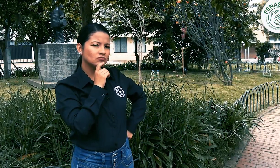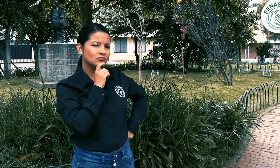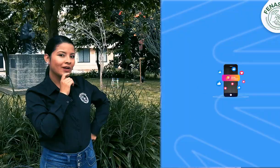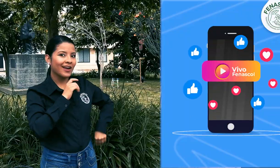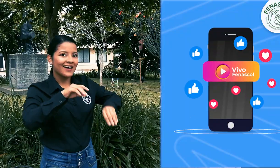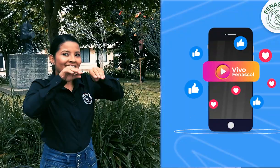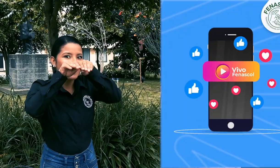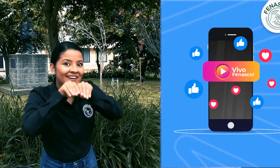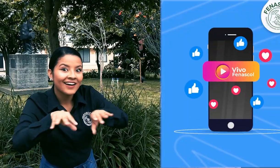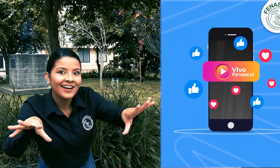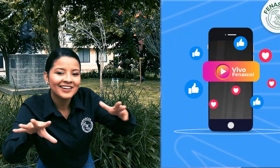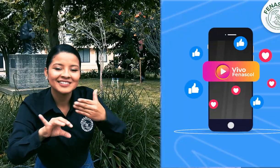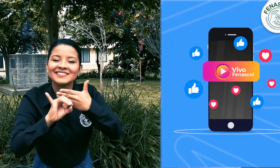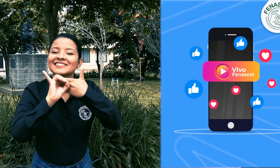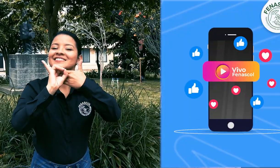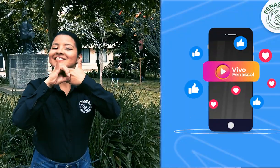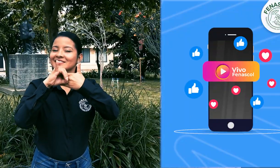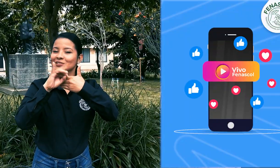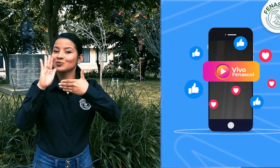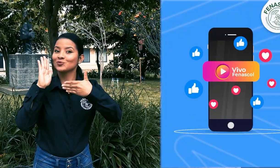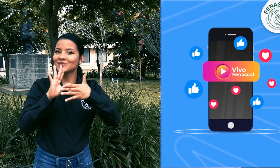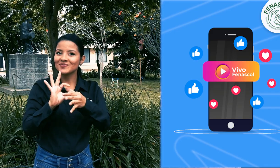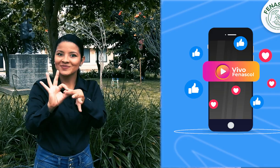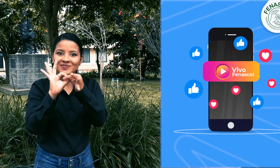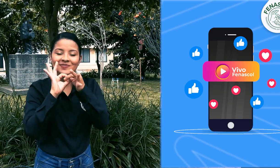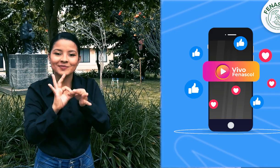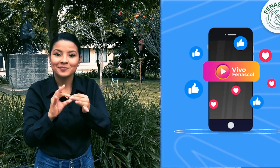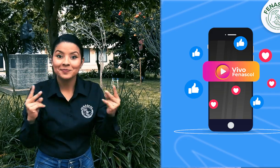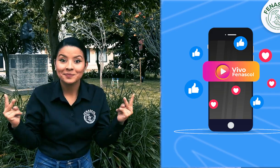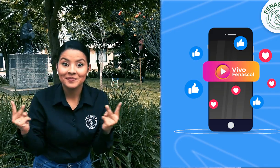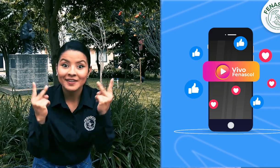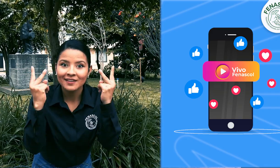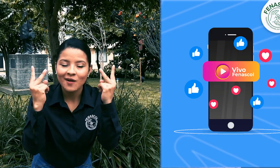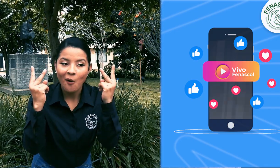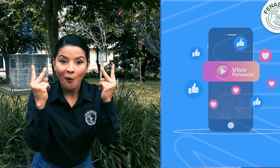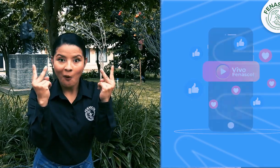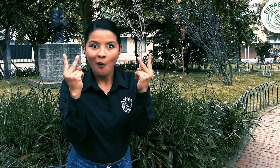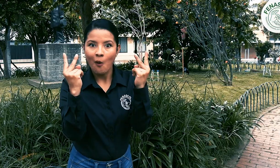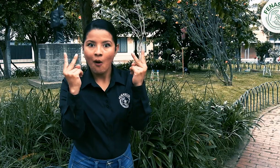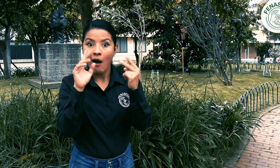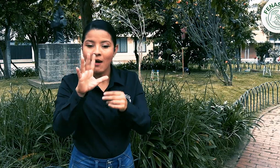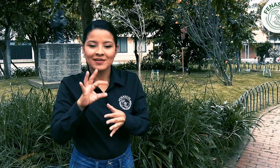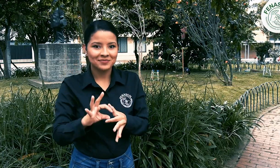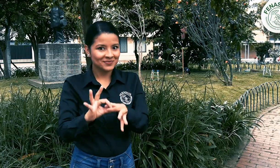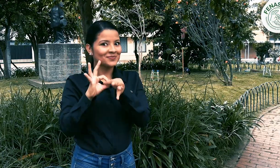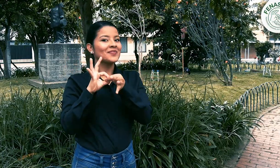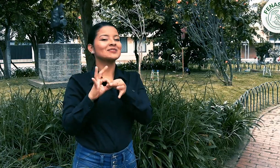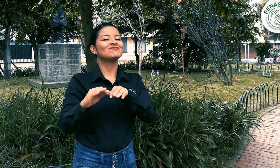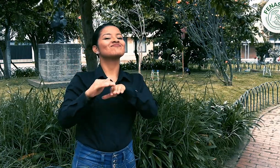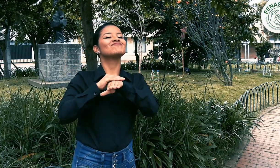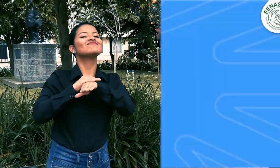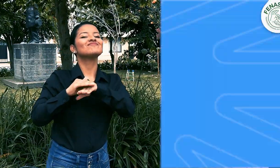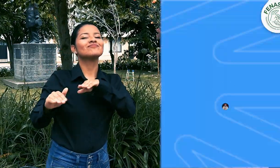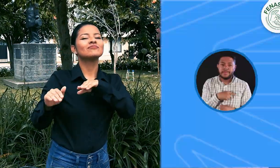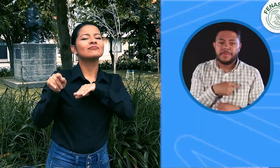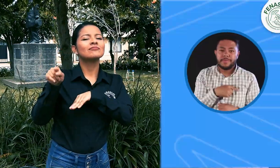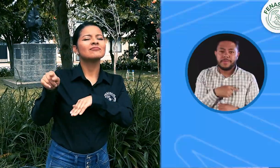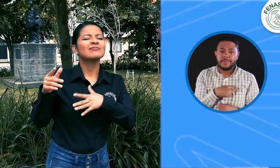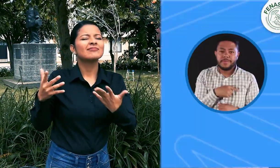Pues les cuento que habrá un Instagram Live en donde Fenas Call invita